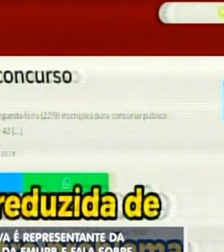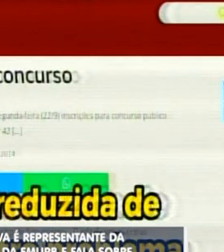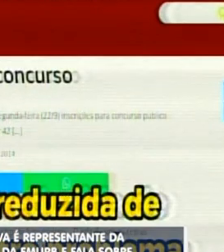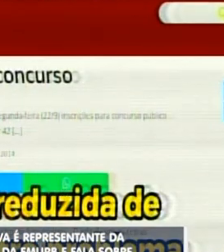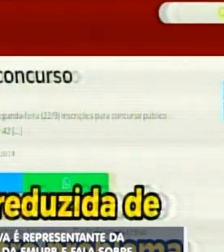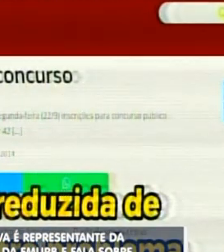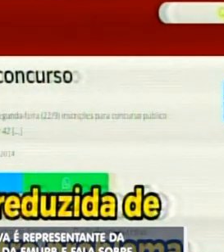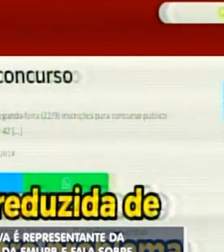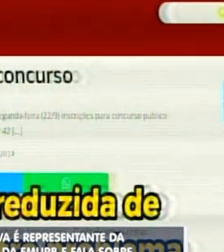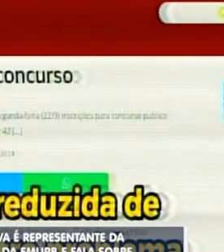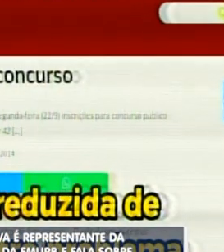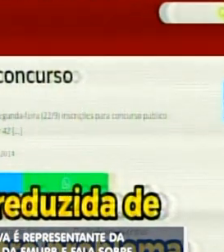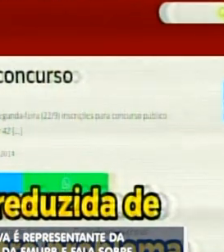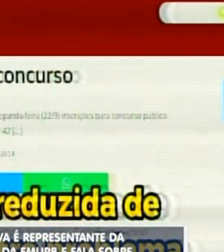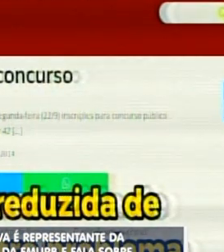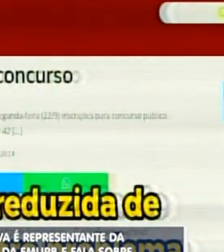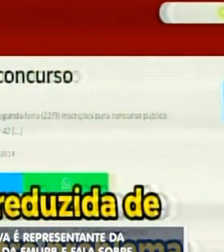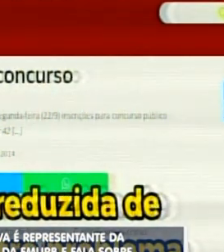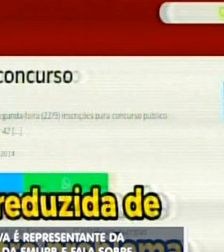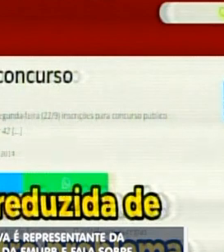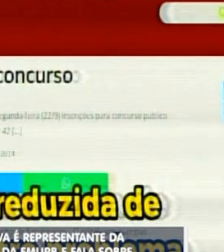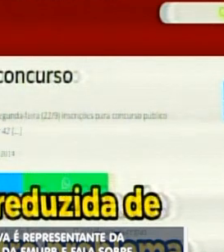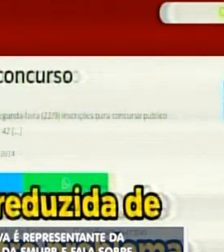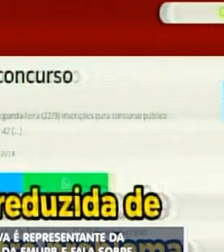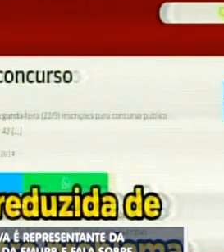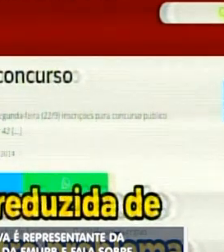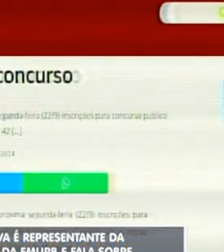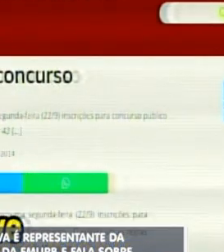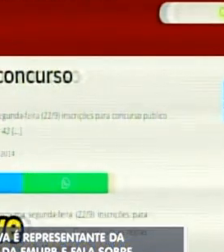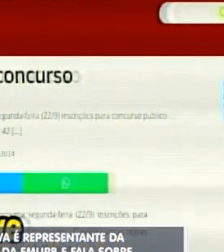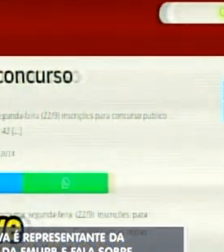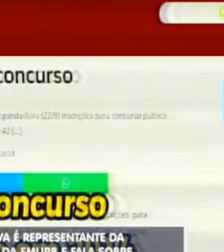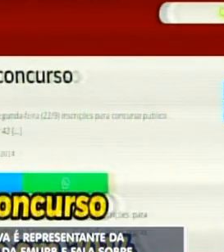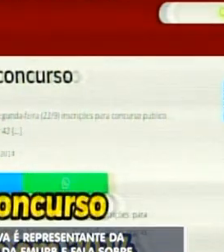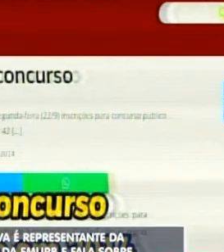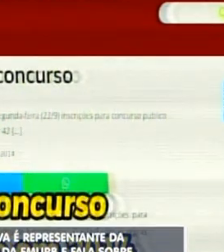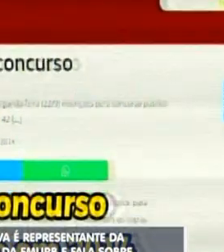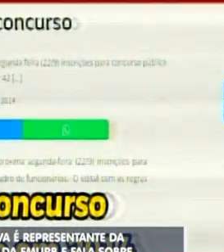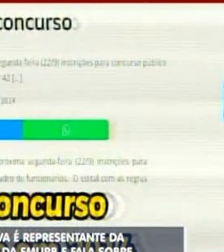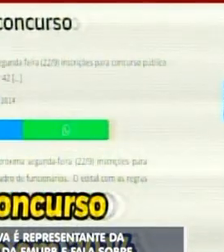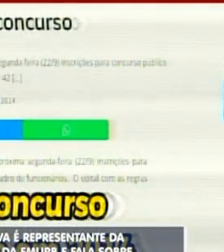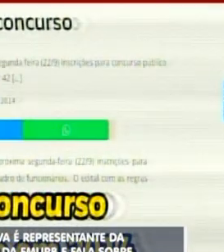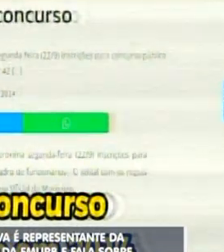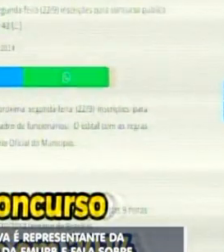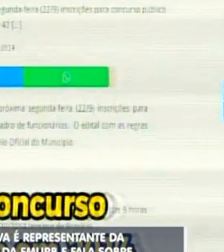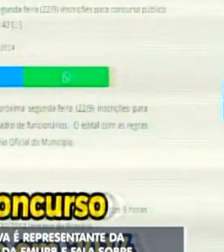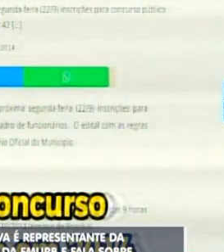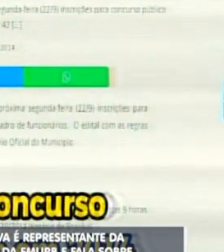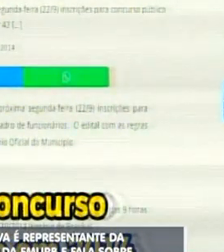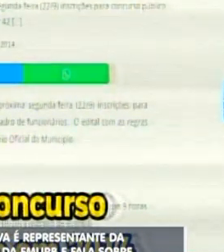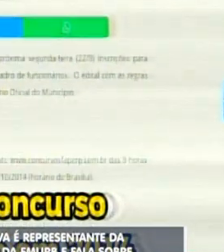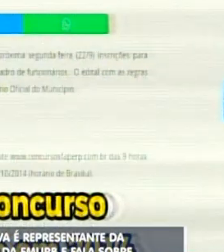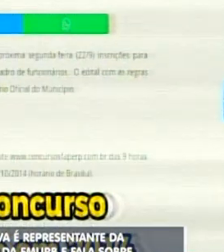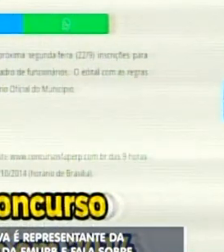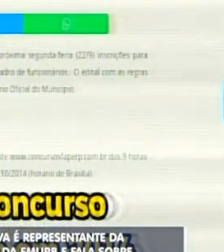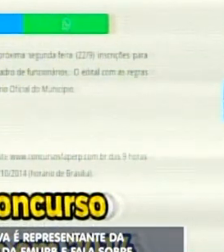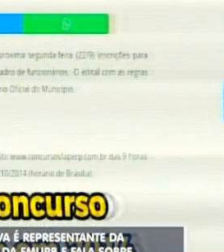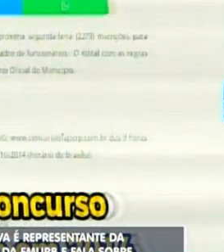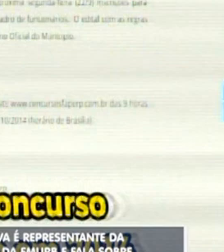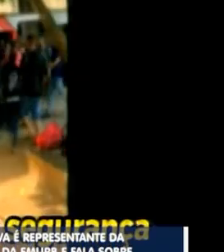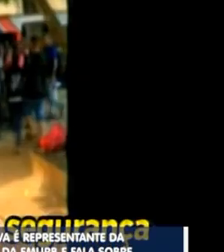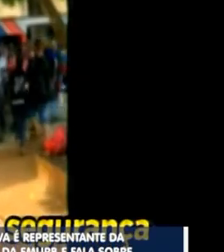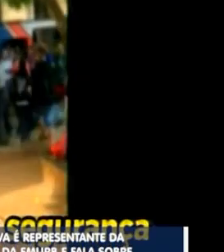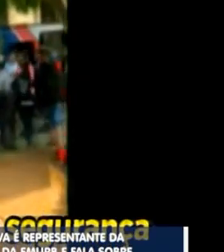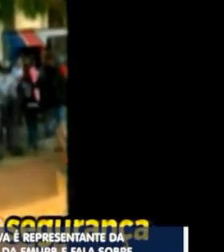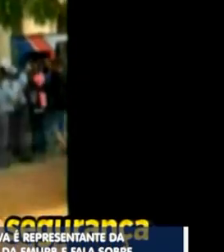A quantidade reduzida de servidores é outro problema grave. O último concurso foi realizado em 2014.